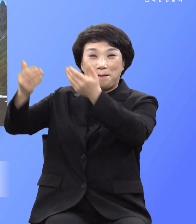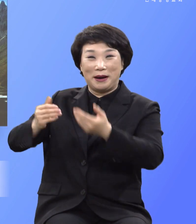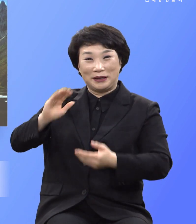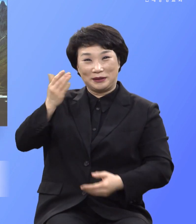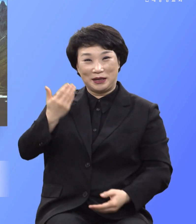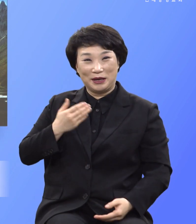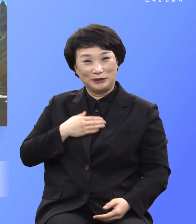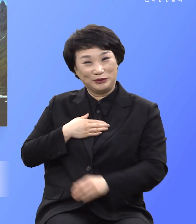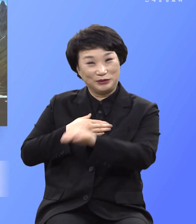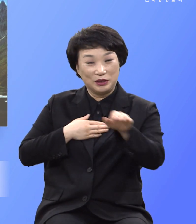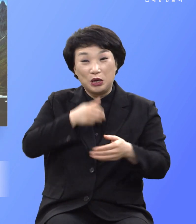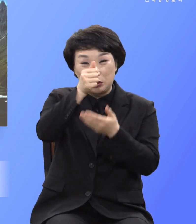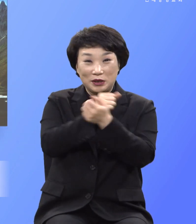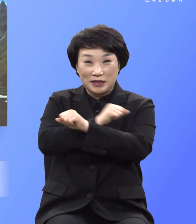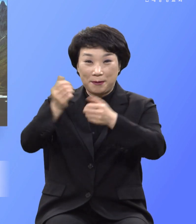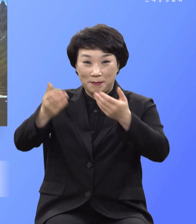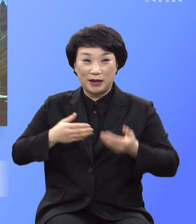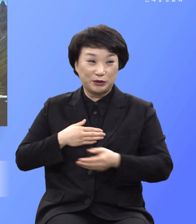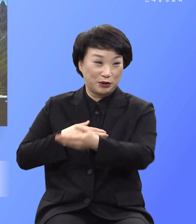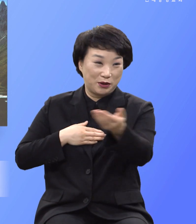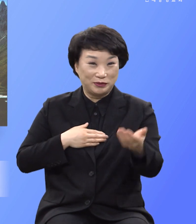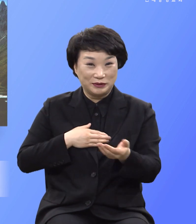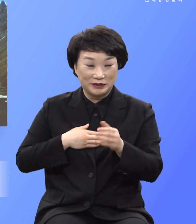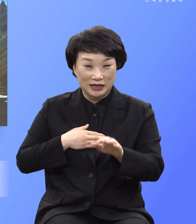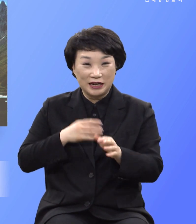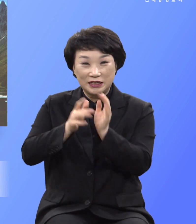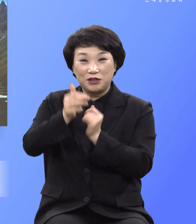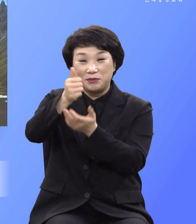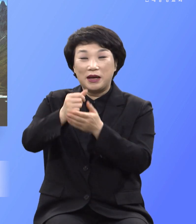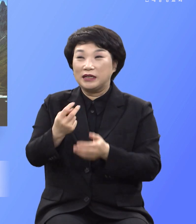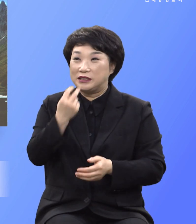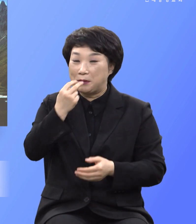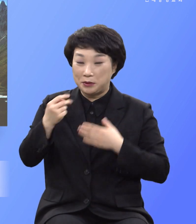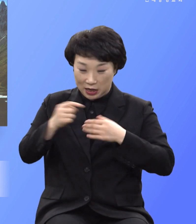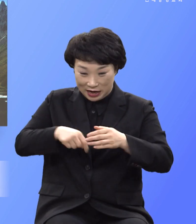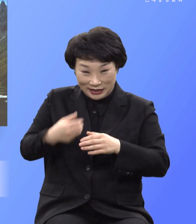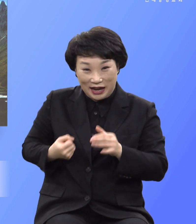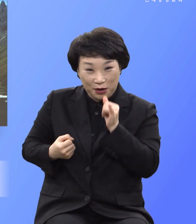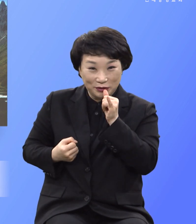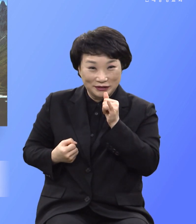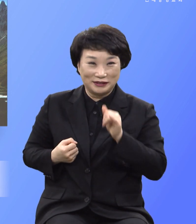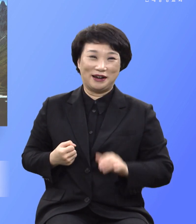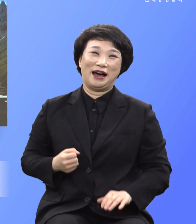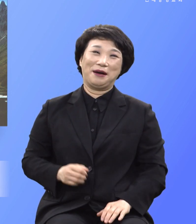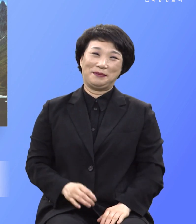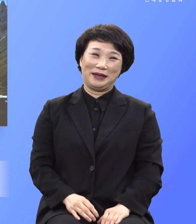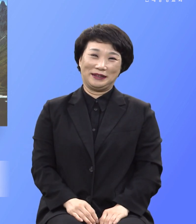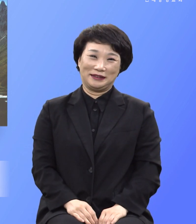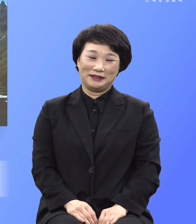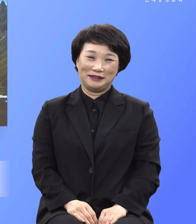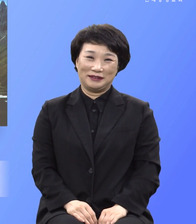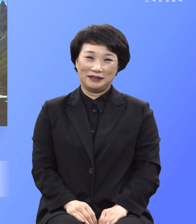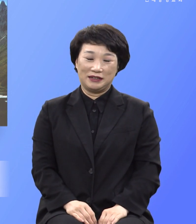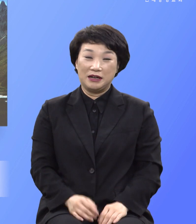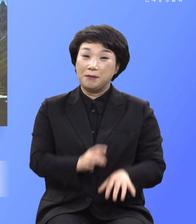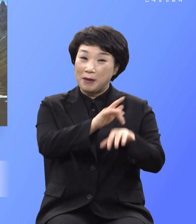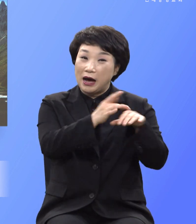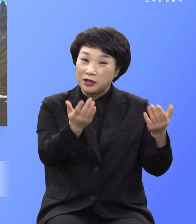새삼을 받은 자요 예수의 생명이 내 안에 있는 자입니다 마주에게 빼앗긴